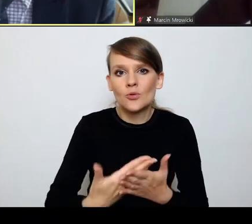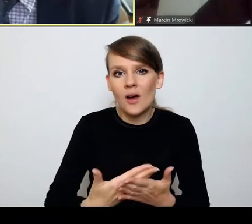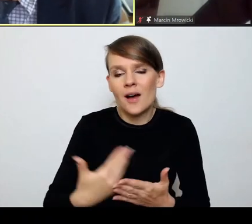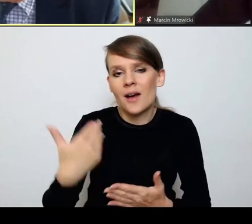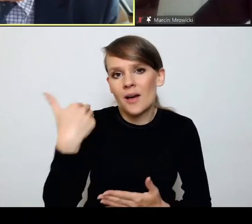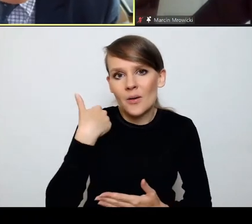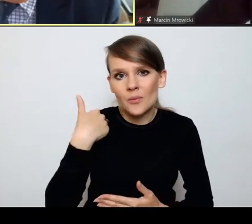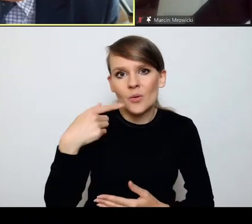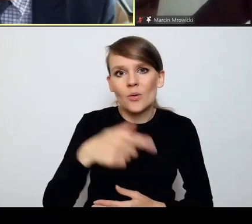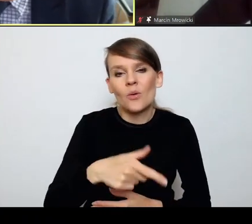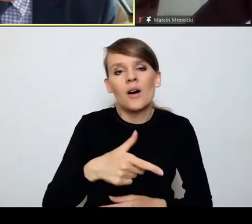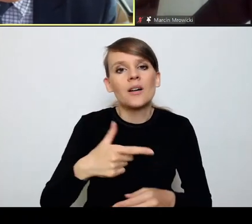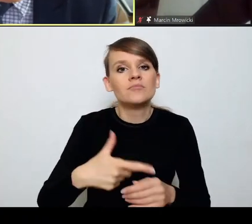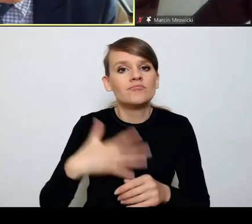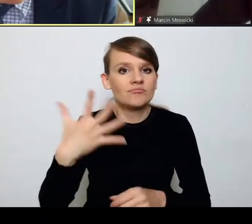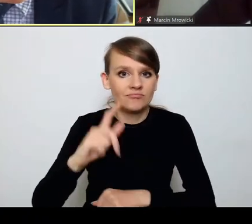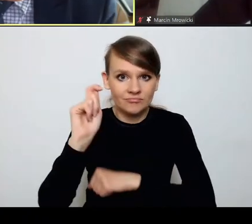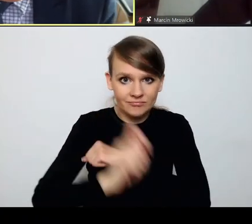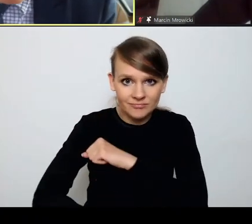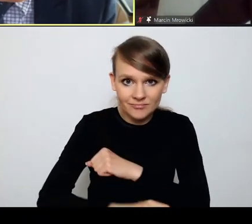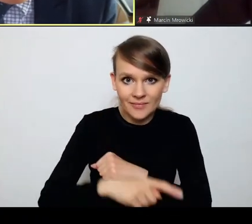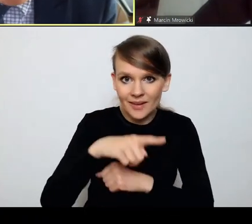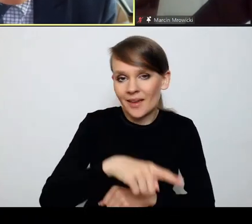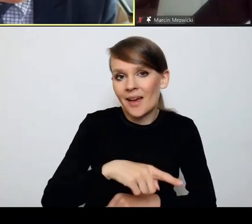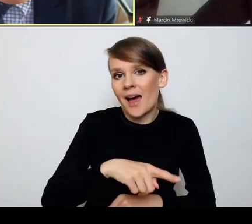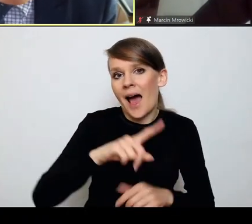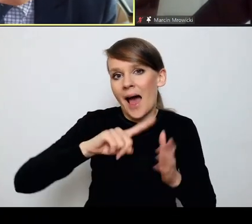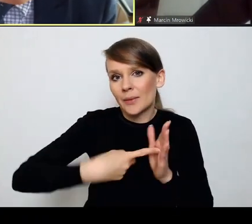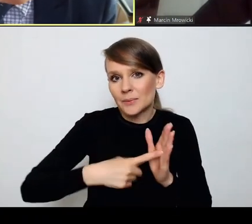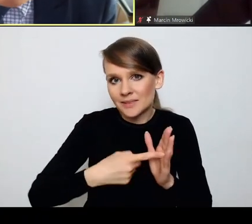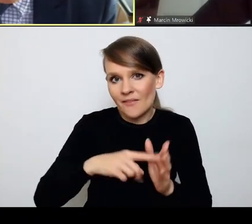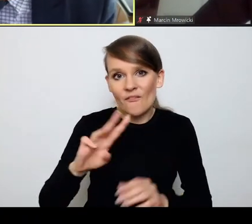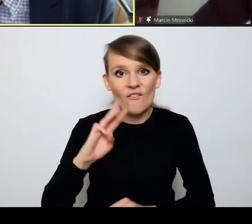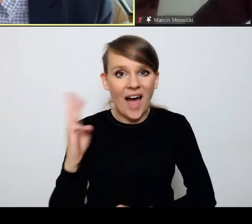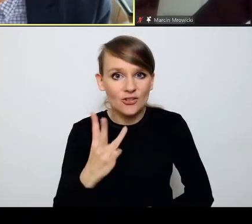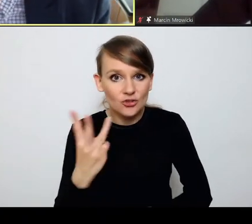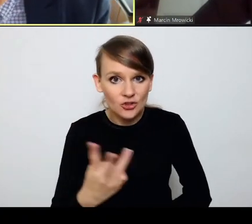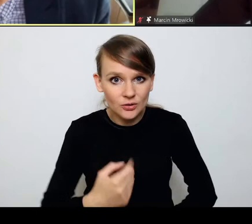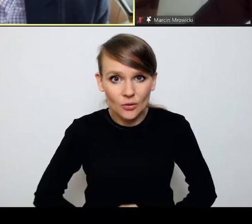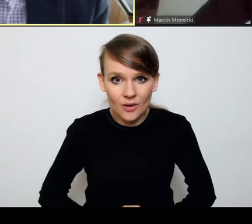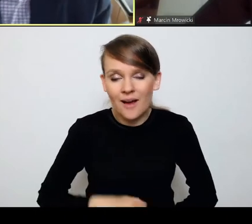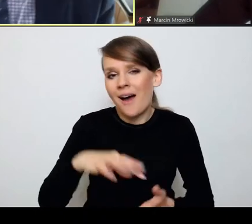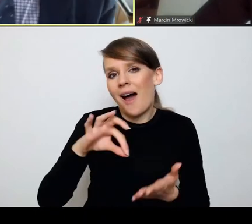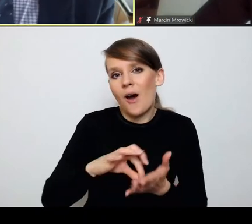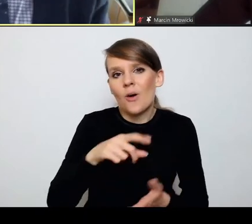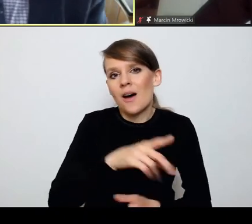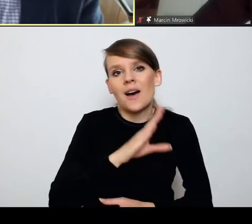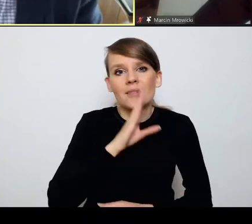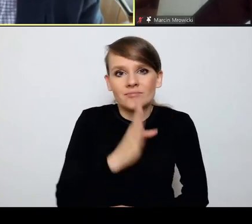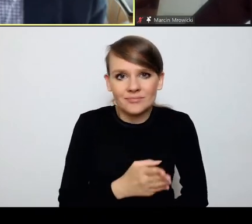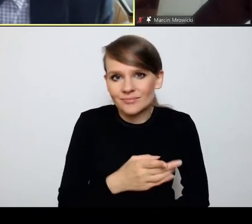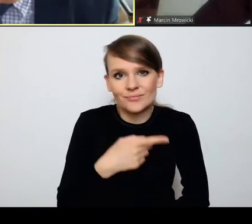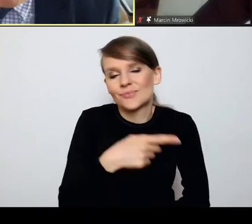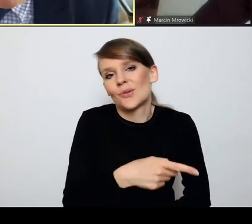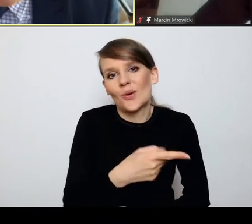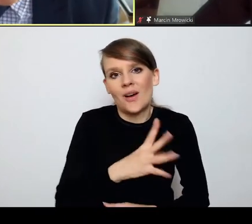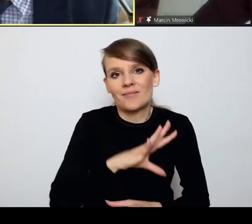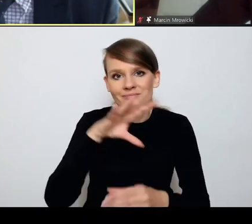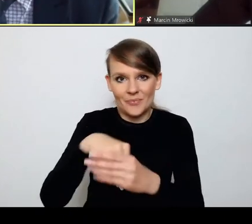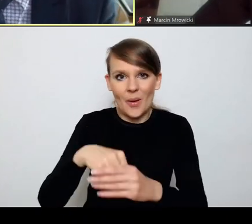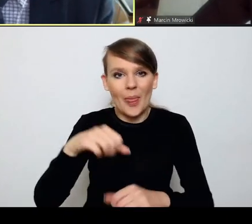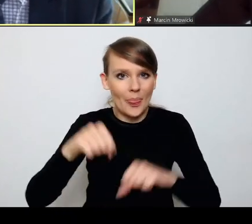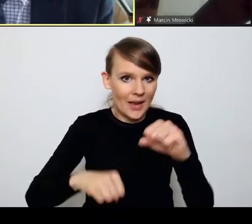na Trybunał przez administrację waszyngtońską. Akurat Stany Zjednoczone nie są stroną Trybunału, ale ciągle